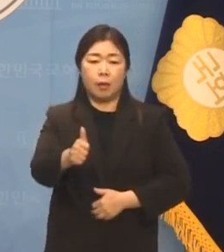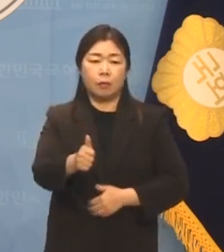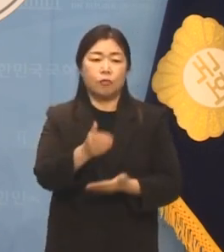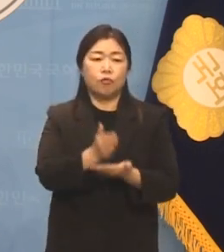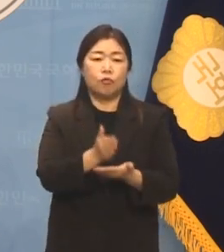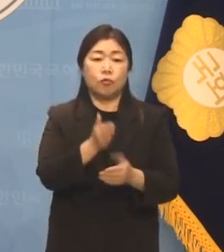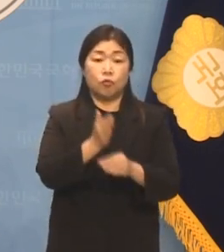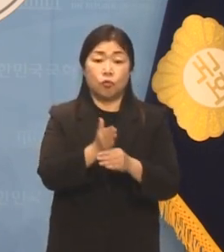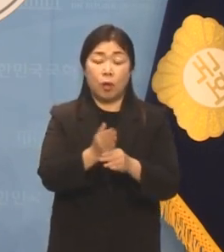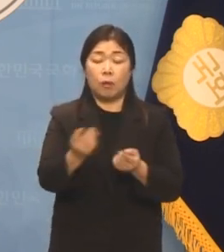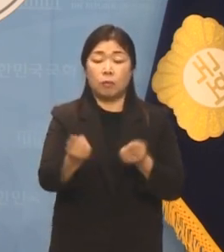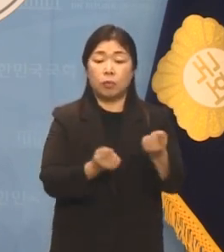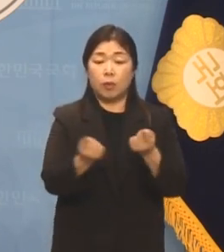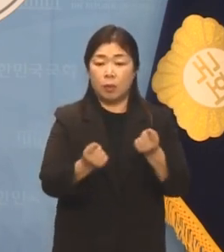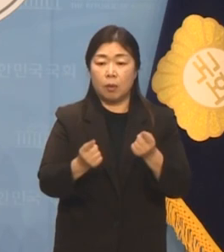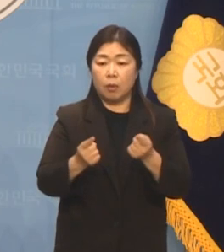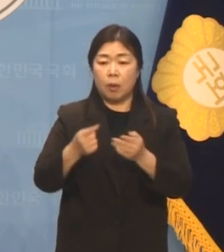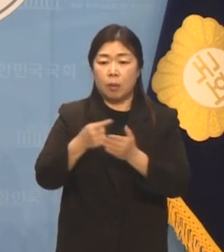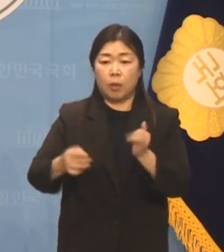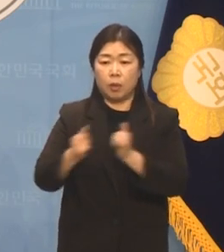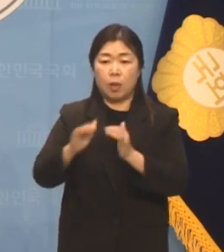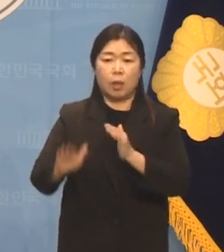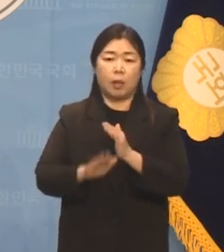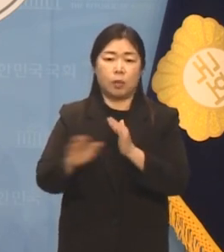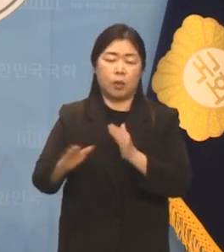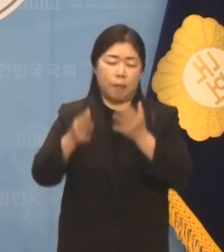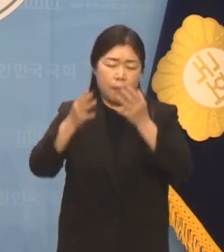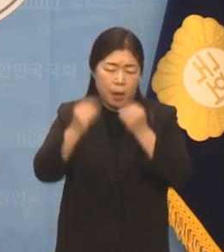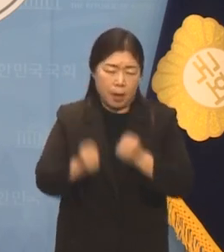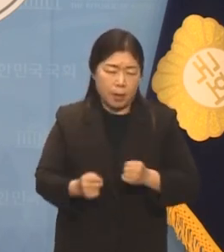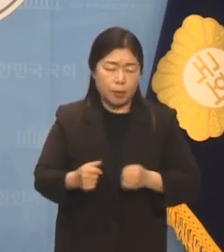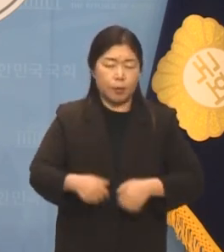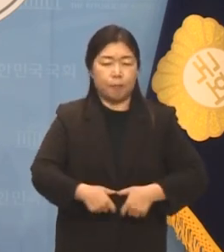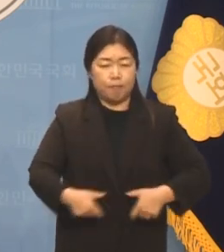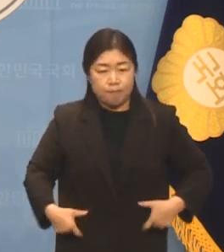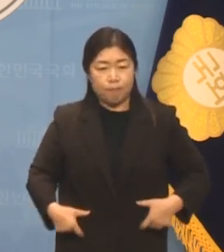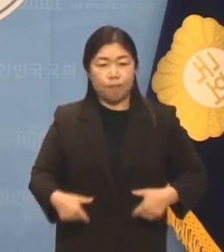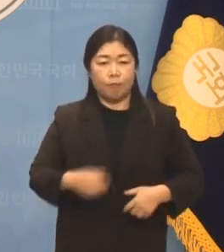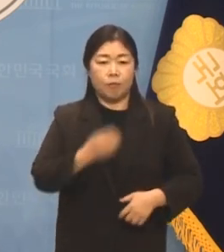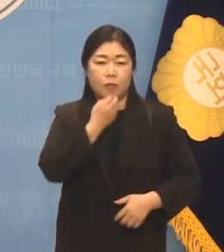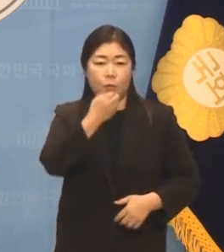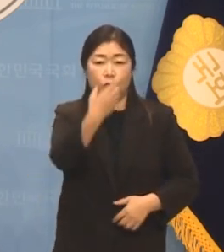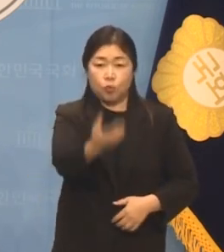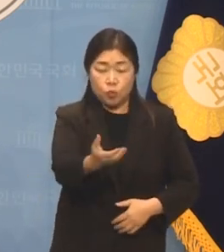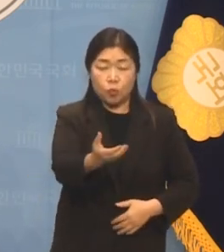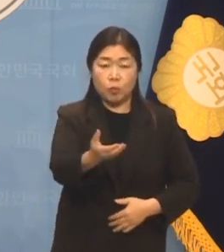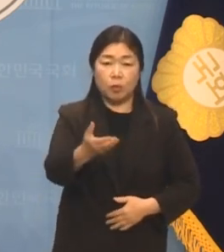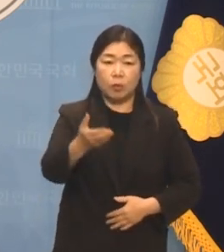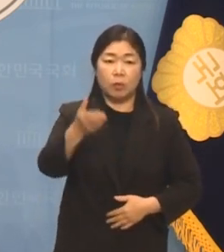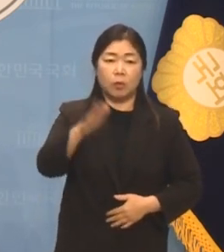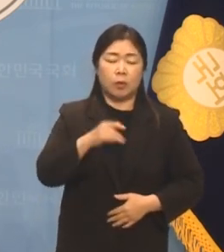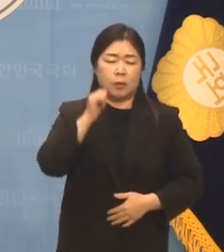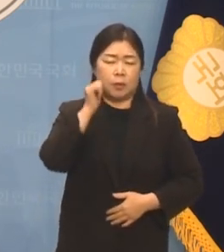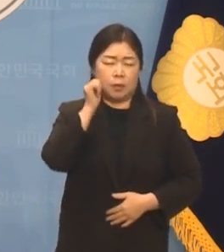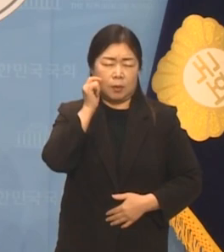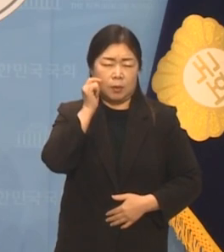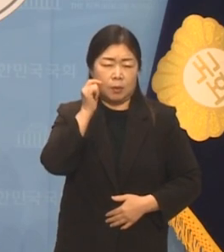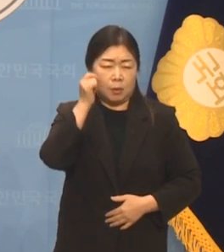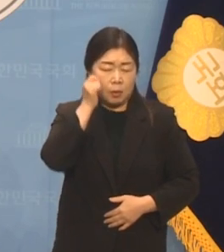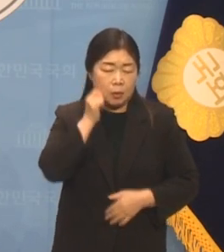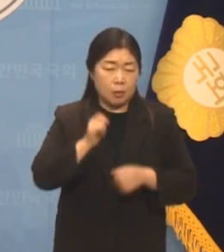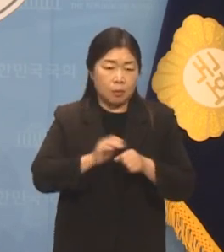많은 부분을 양보해가며 슬픔을 꾹꾹 눌러 담은 법입니다. 이